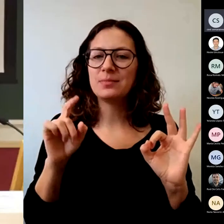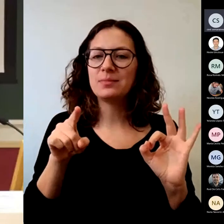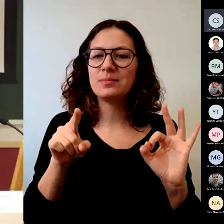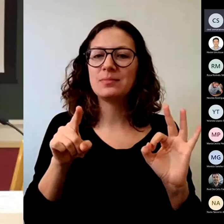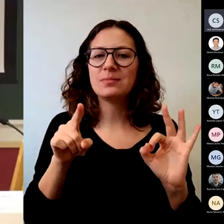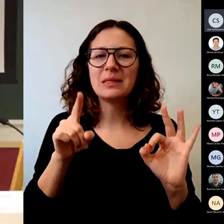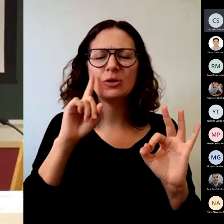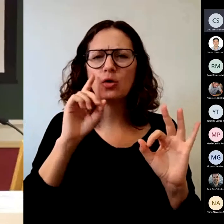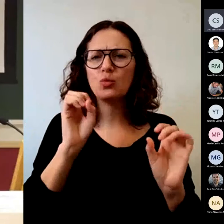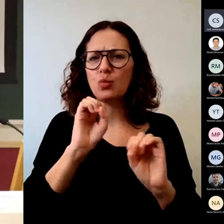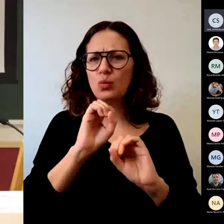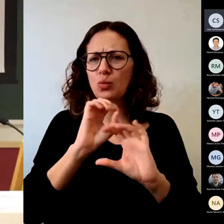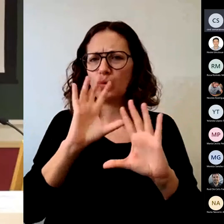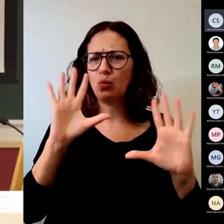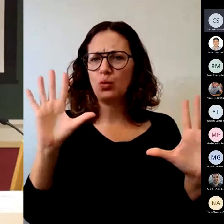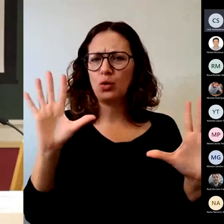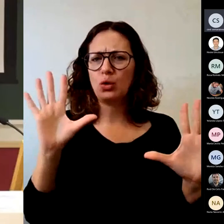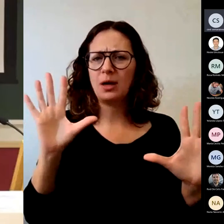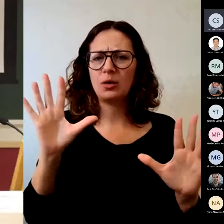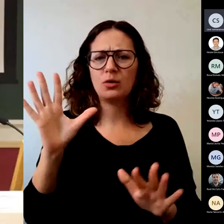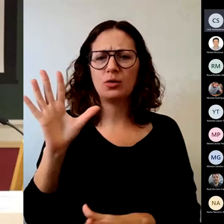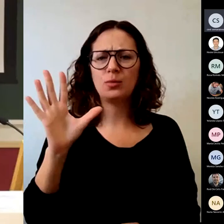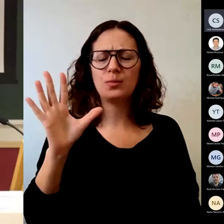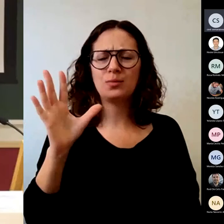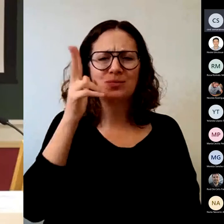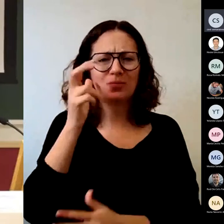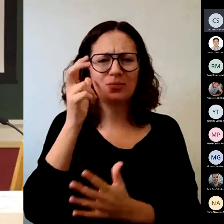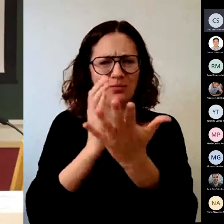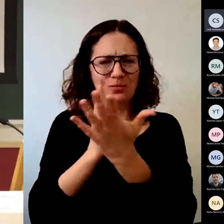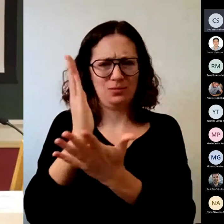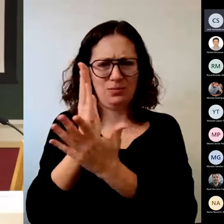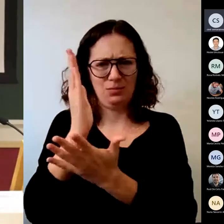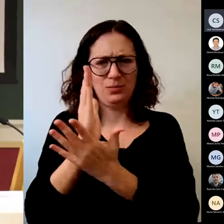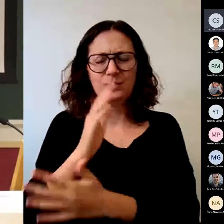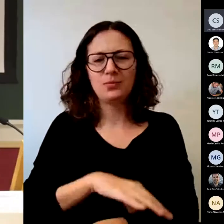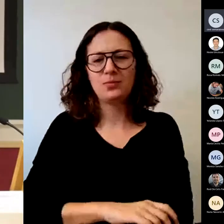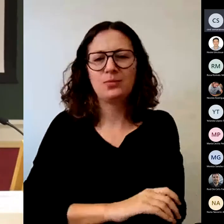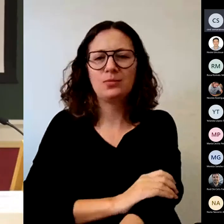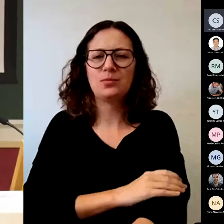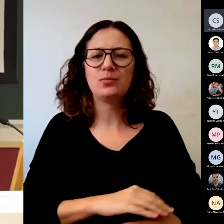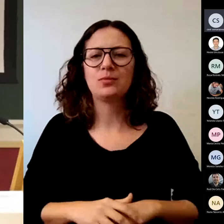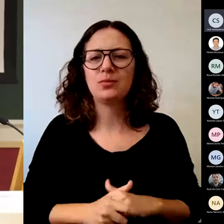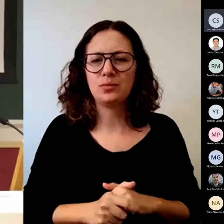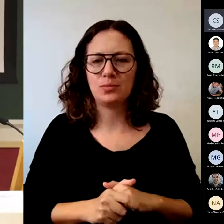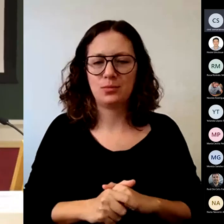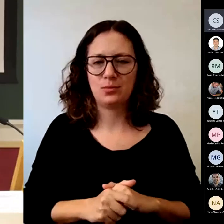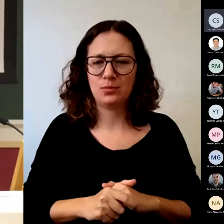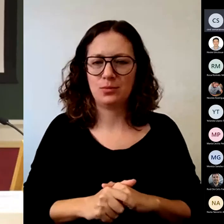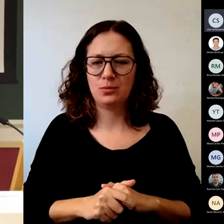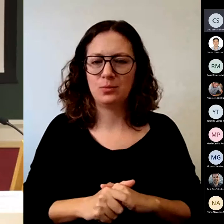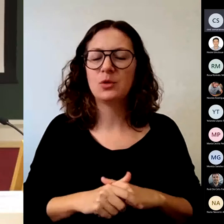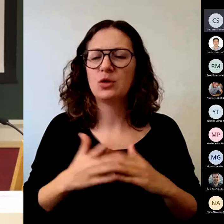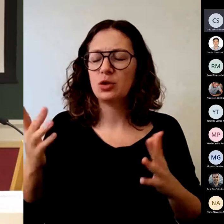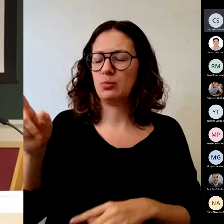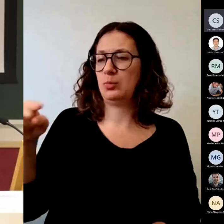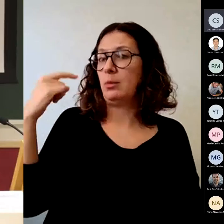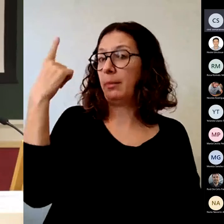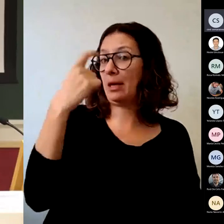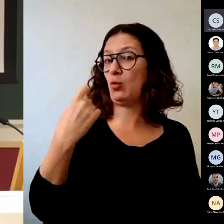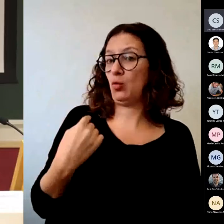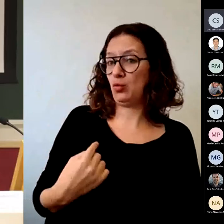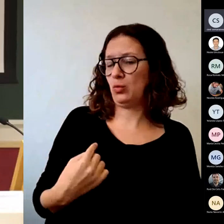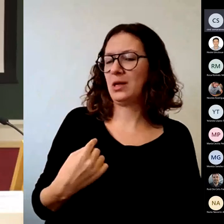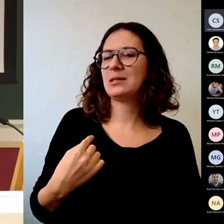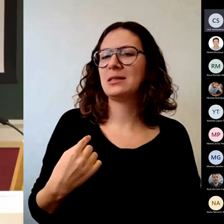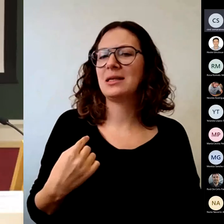para que no quede tan claro, ¿vale? Pero a modo de ti, unas preguntas, ¿qué cosas hay